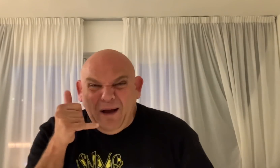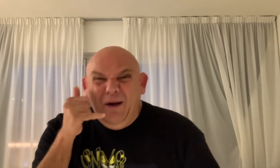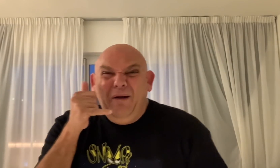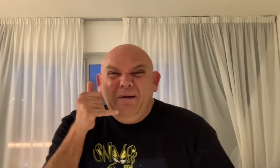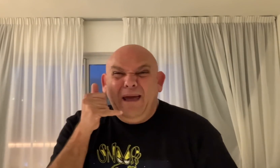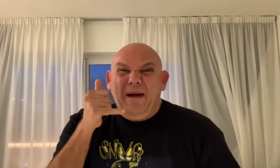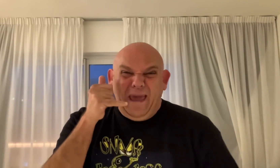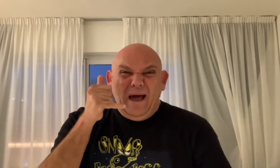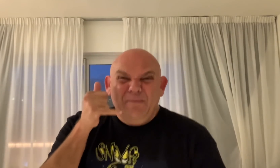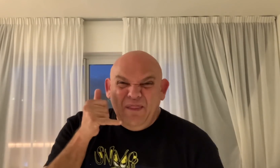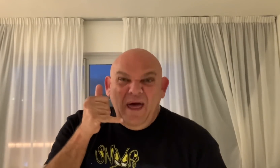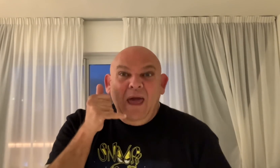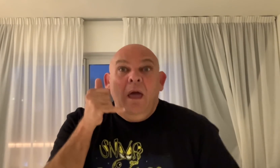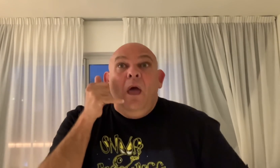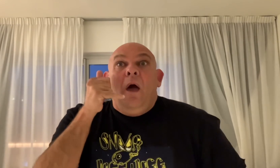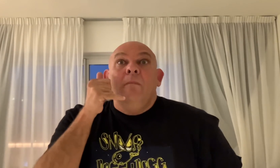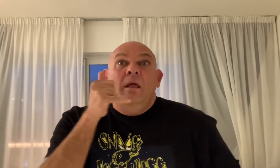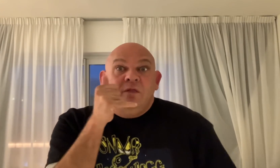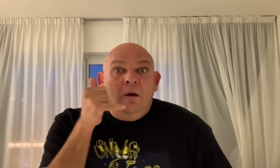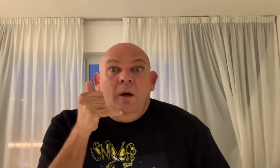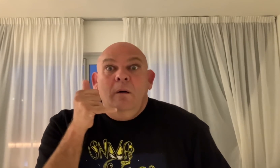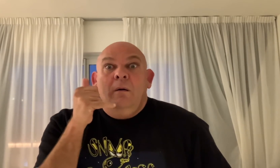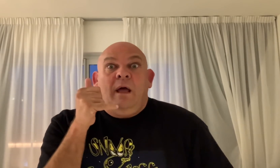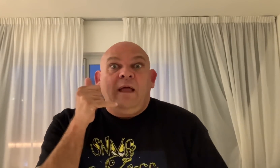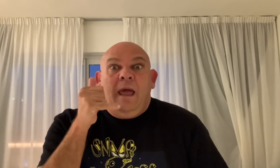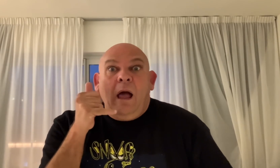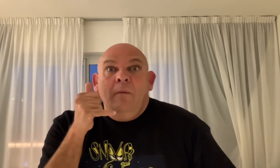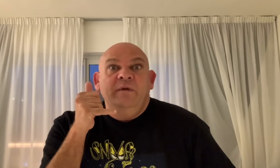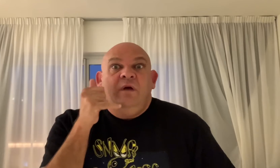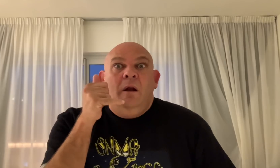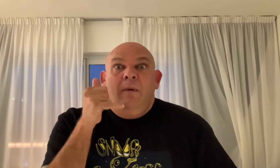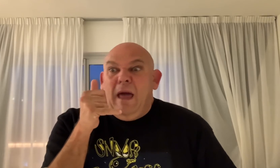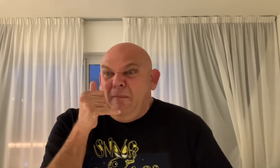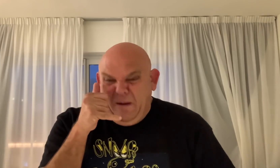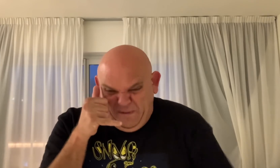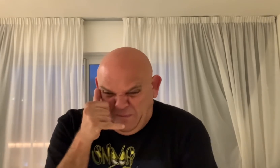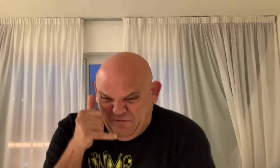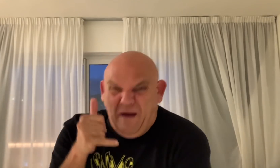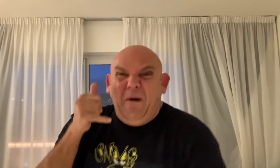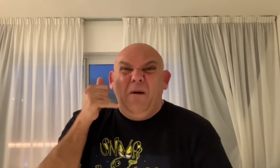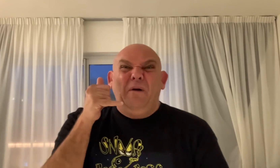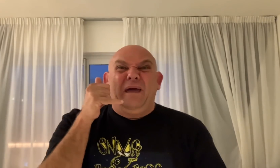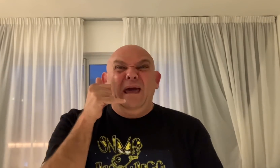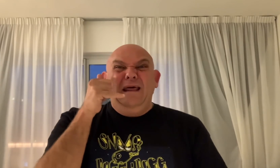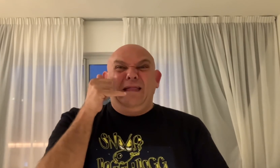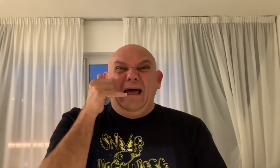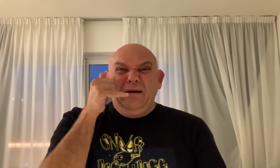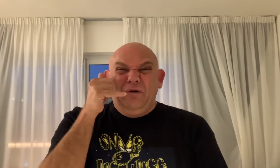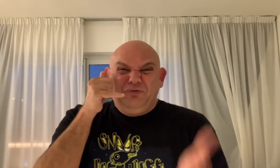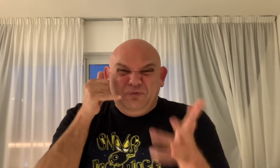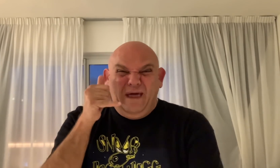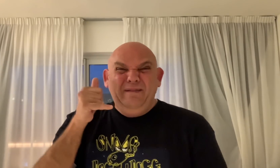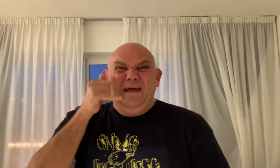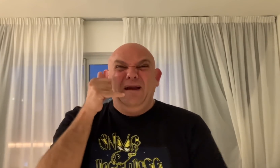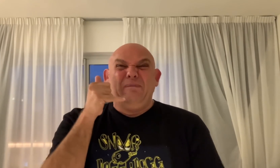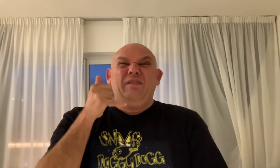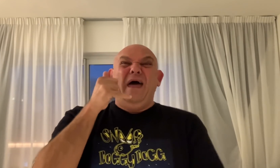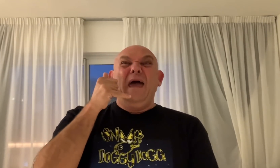Paco, que me ha llegado el mensaje. Hombre, Antonio, ya te ha llegado, picha, no veas. Hombre, pero por favor, ¿por qué eres tan contundente en el mensaje?